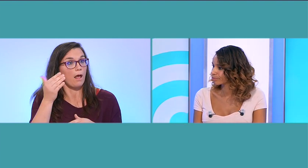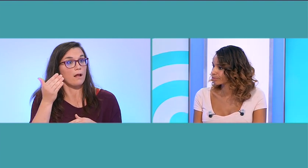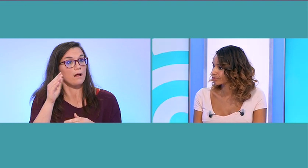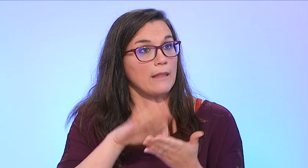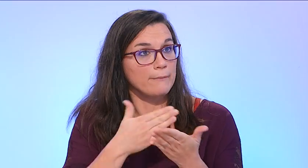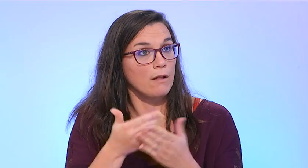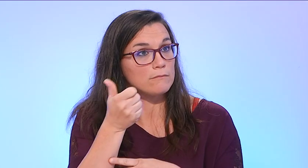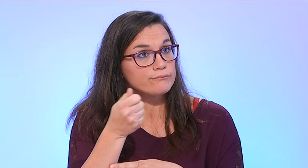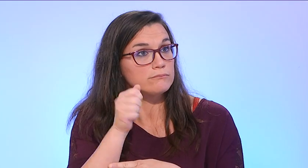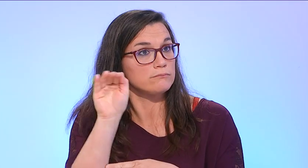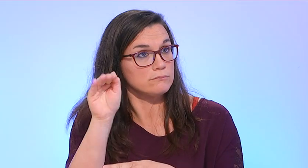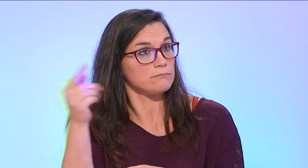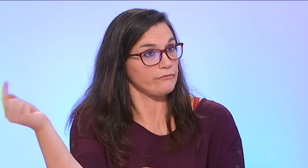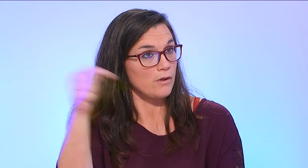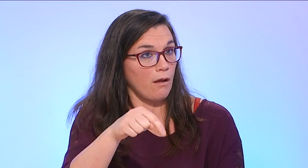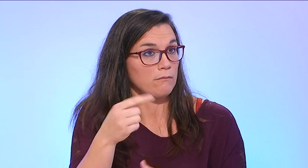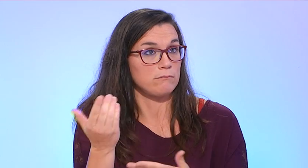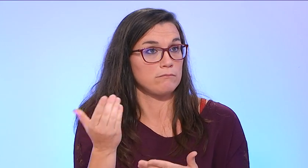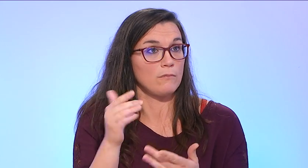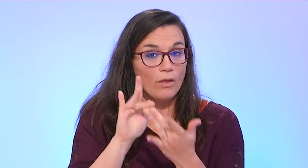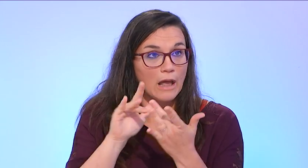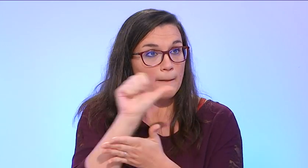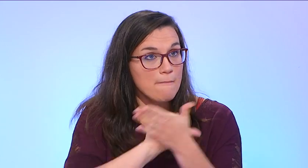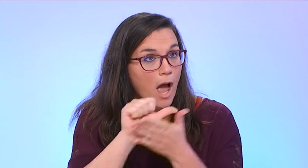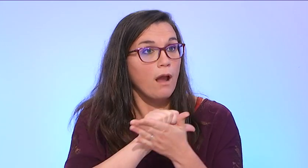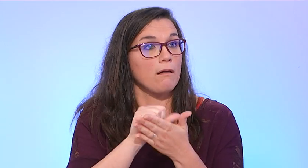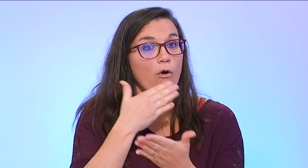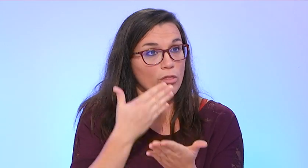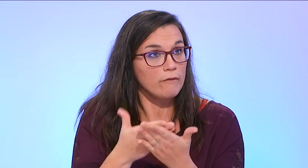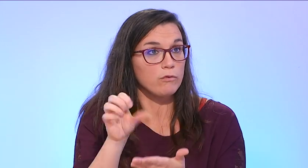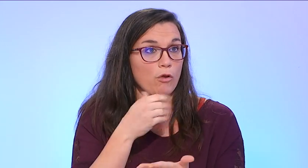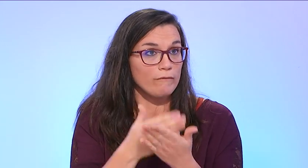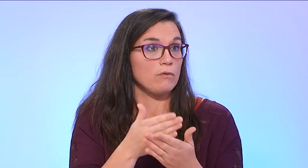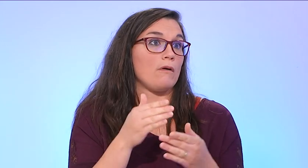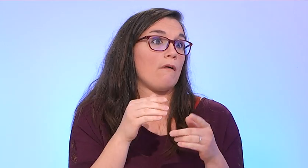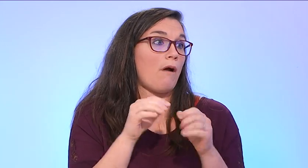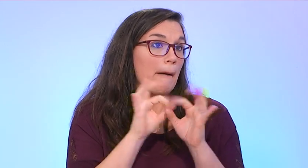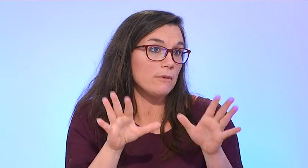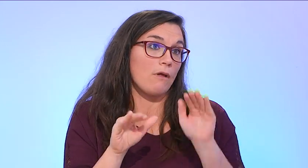Alors, nous, on appelle l'interprète, on le contacte par mail ou